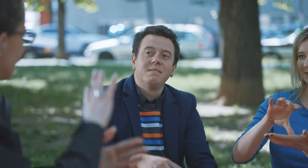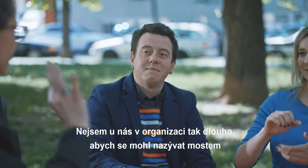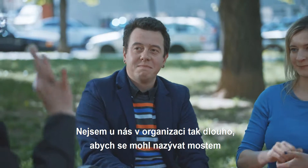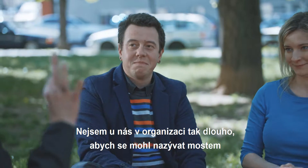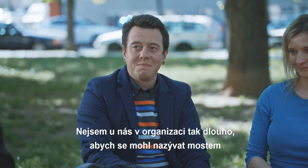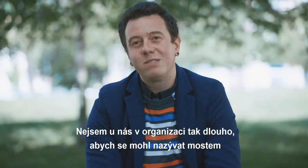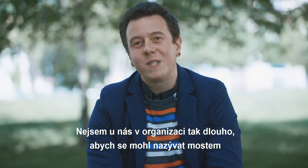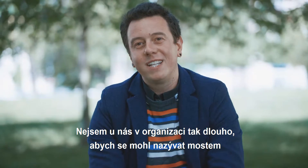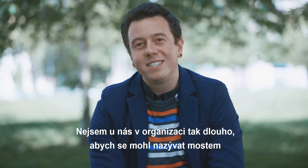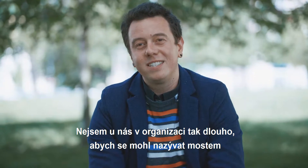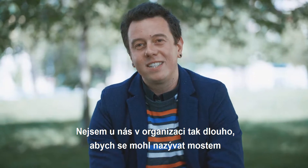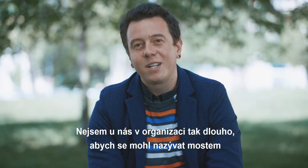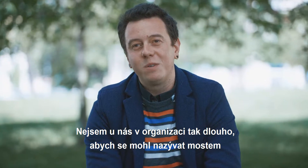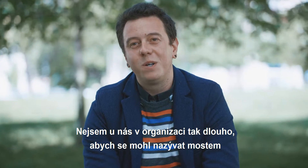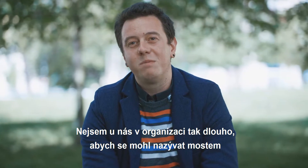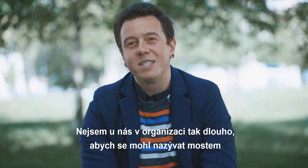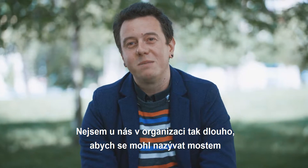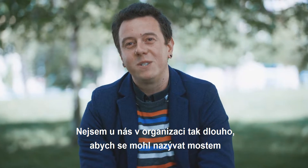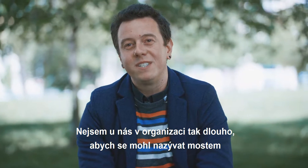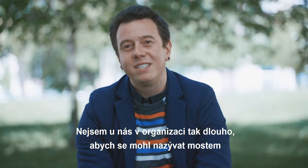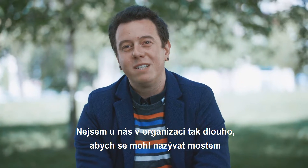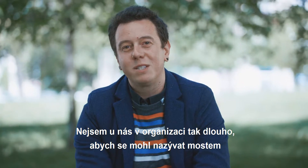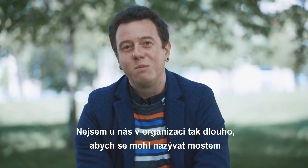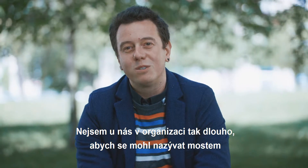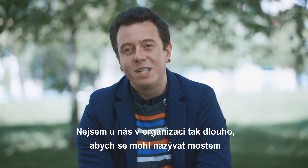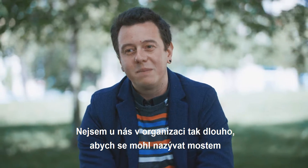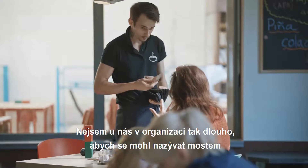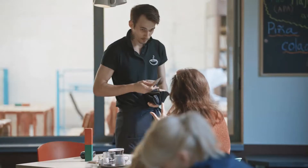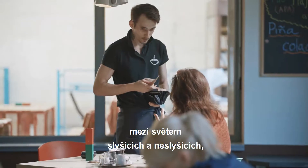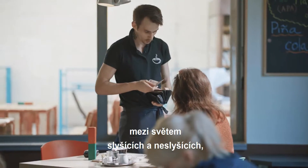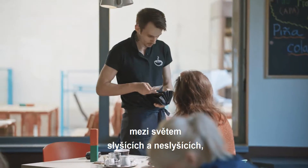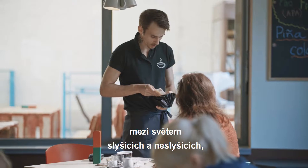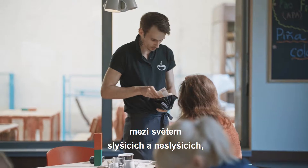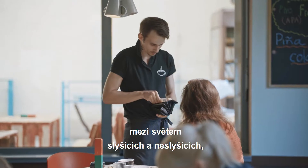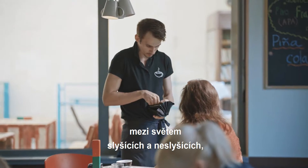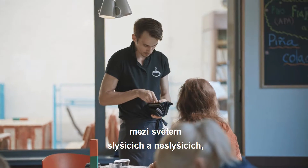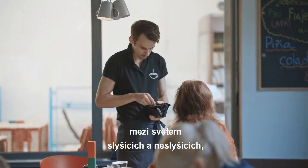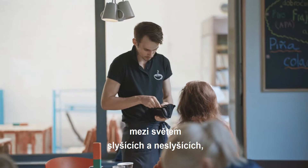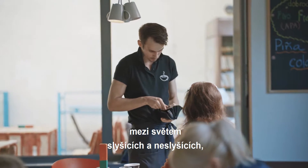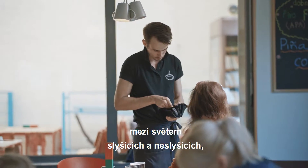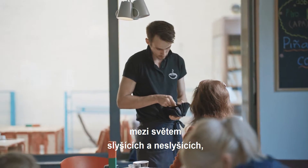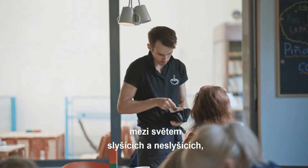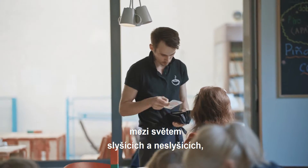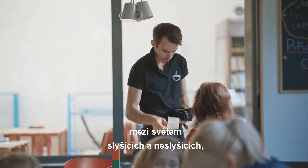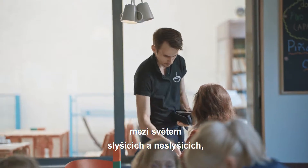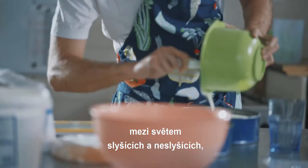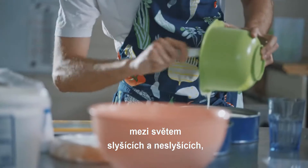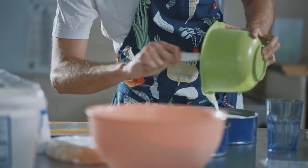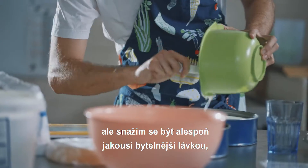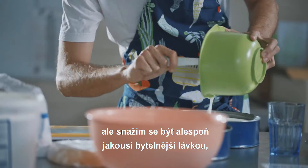Nejsem u nás organizaci tak dlouho, abych se mohl nazývat mostem mezi světem slyšících a neslyšících, ale